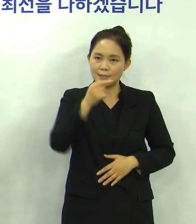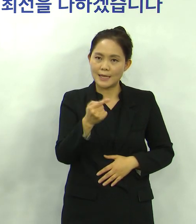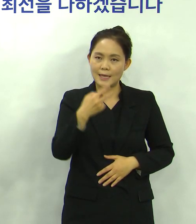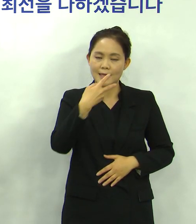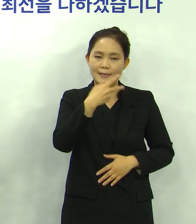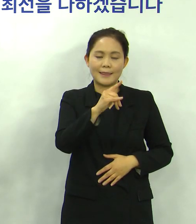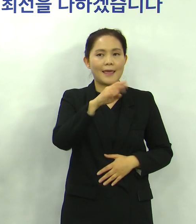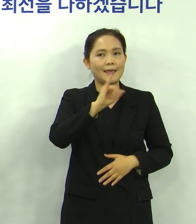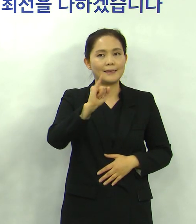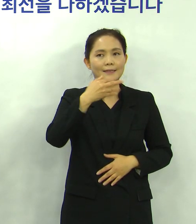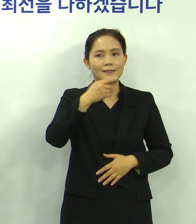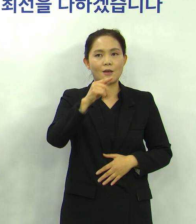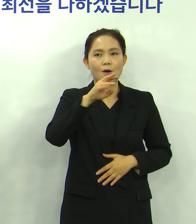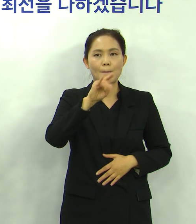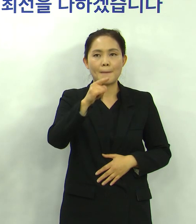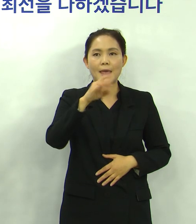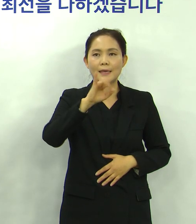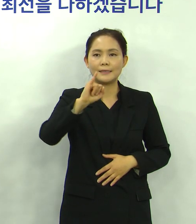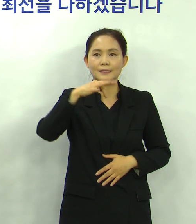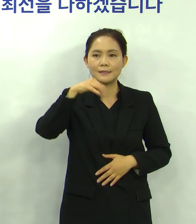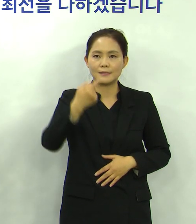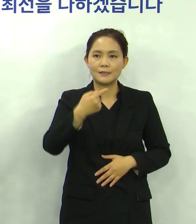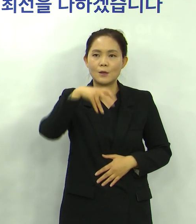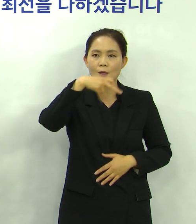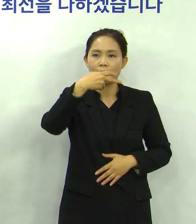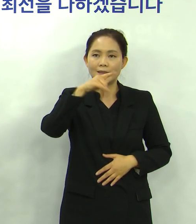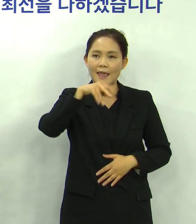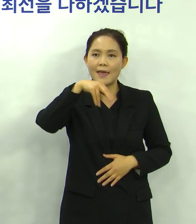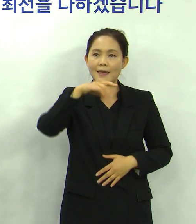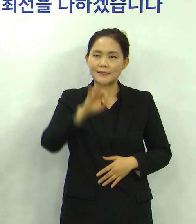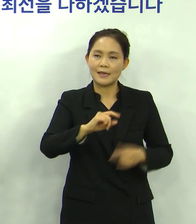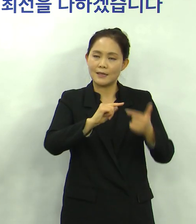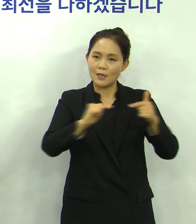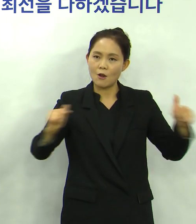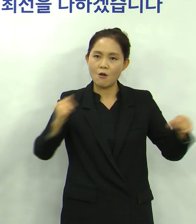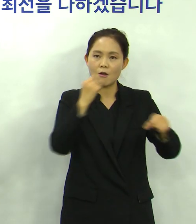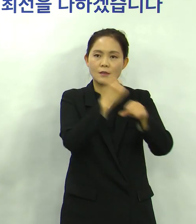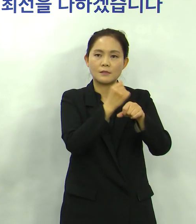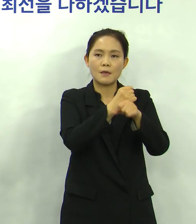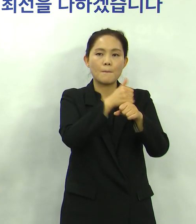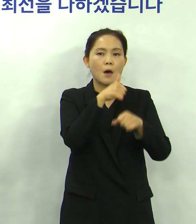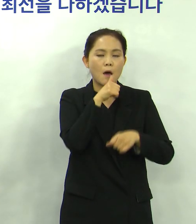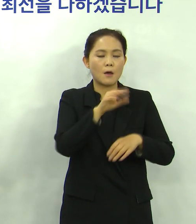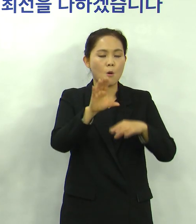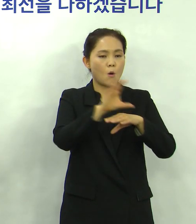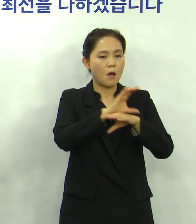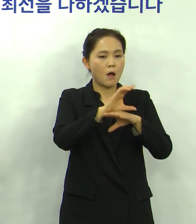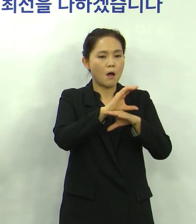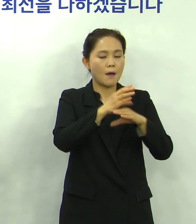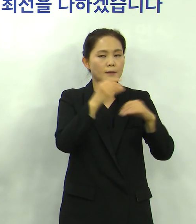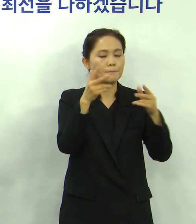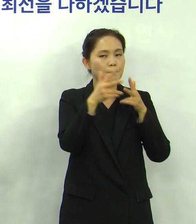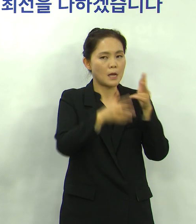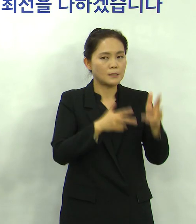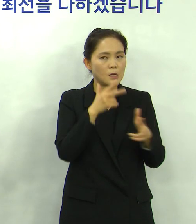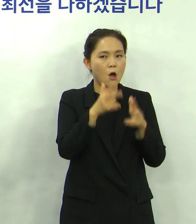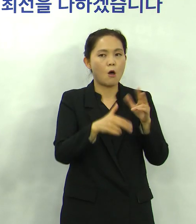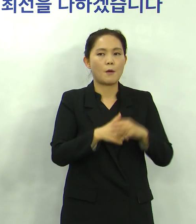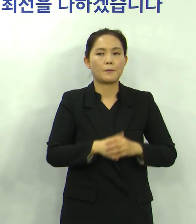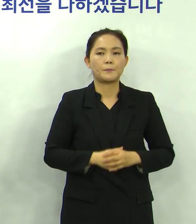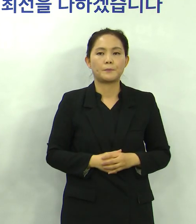보상대장이나 공사대장 등 각종 종이대장 전산화 작업 각종 안전시설물,